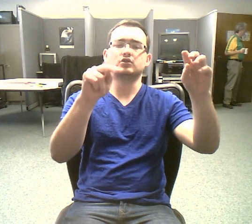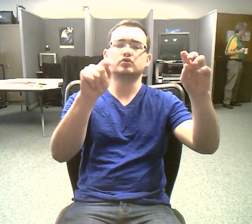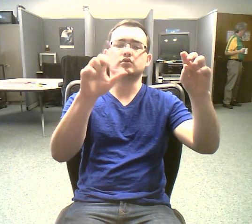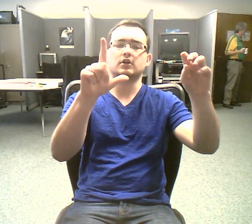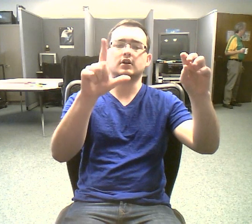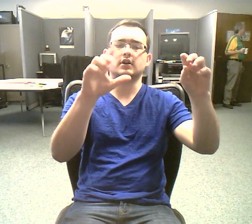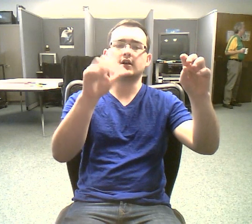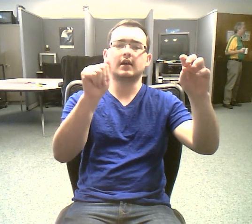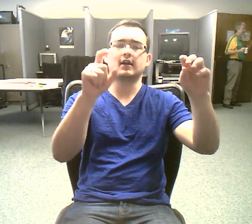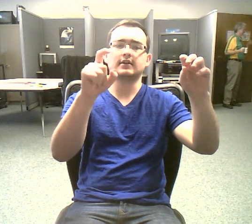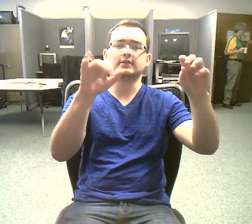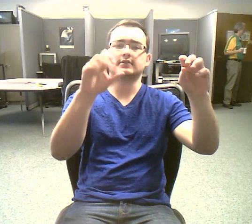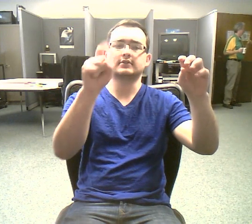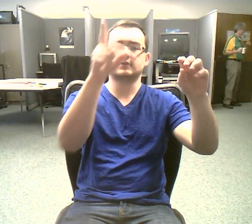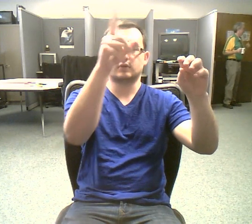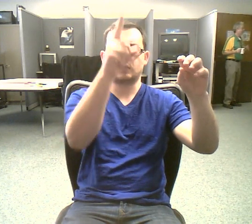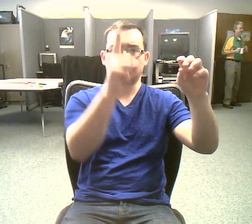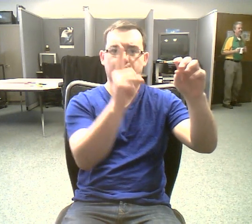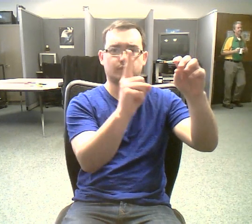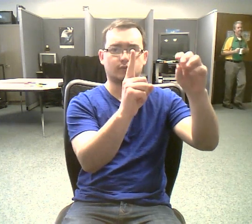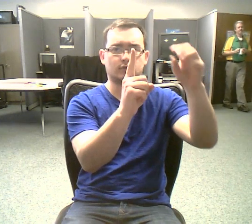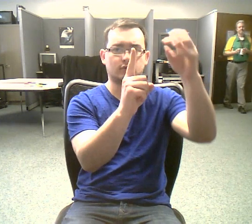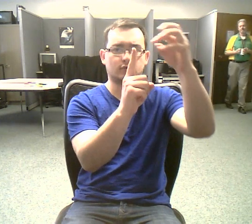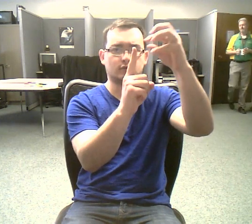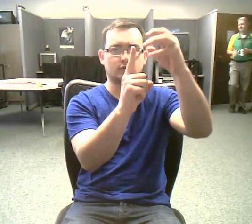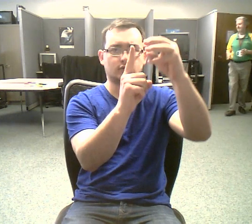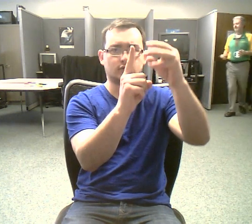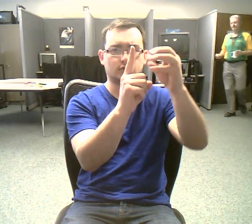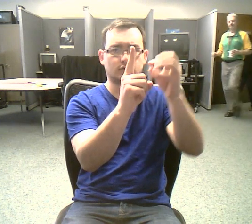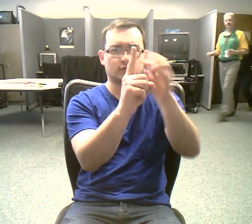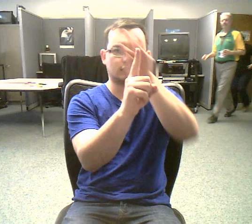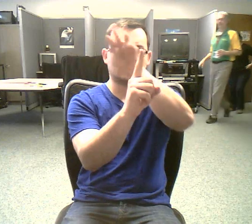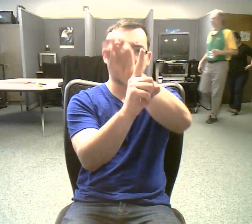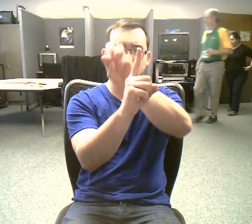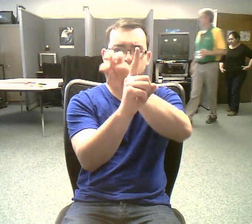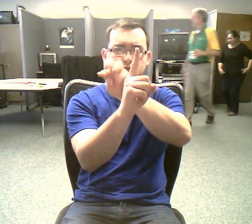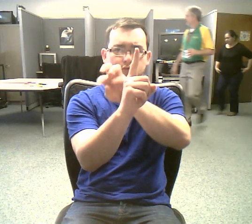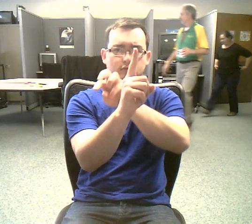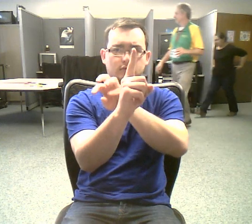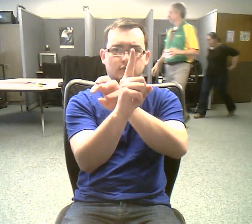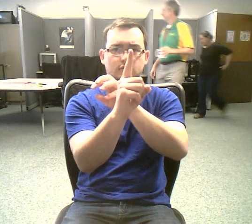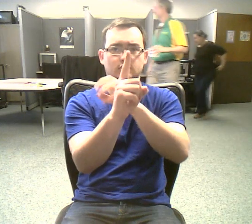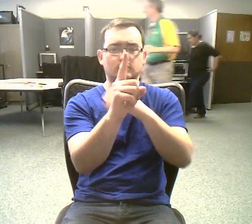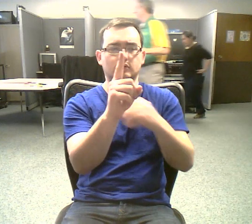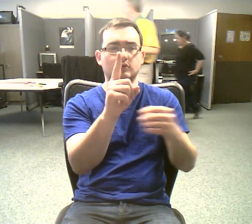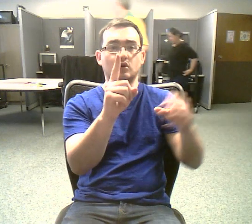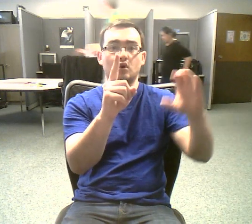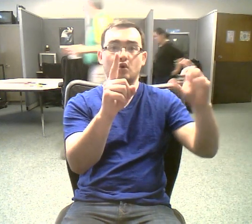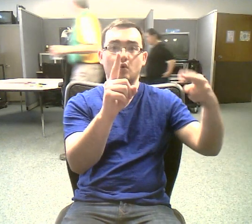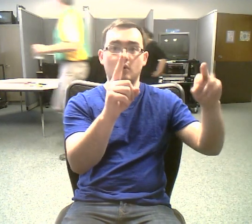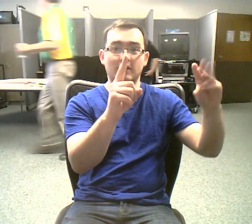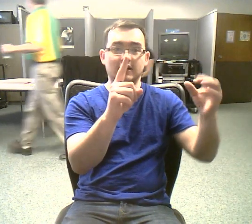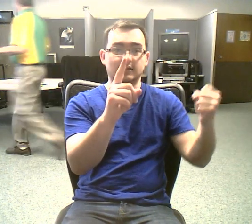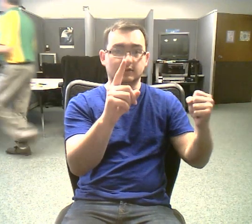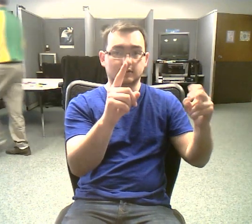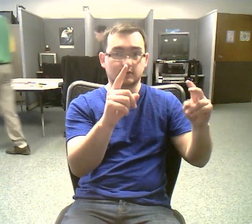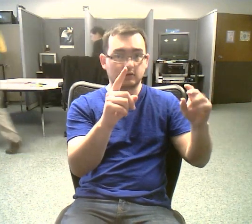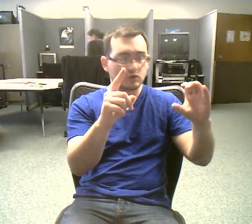tubules that connect to the DNA. The DNA, the chromatin, has now condensed into chromosomes.